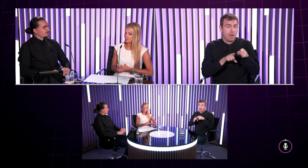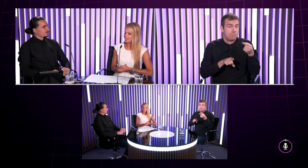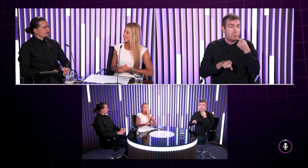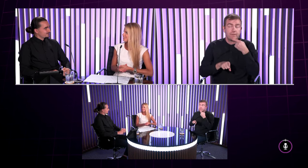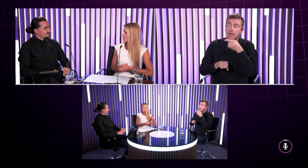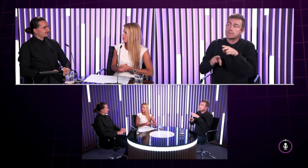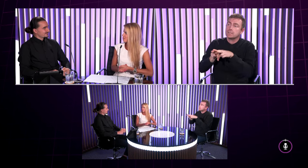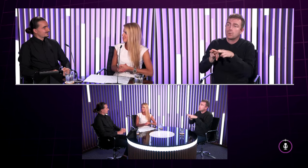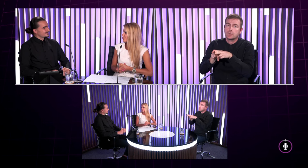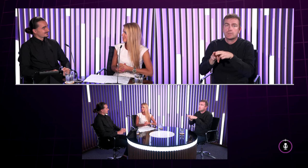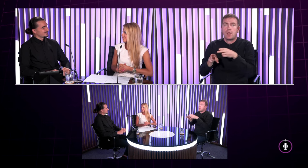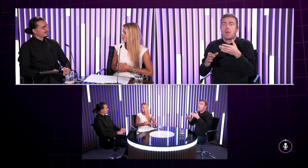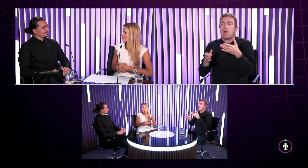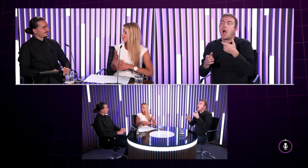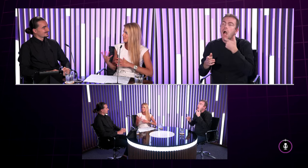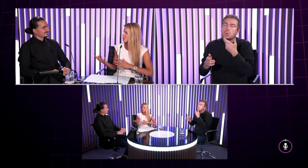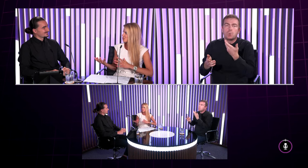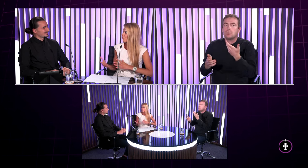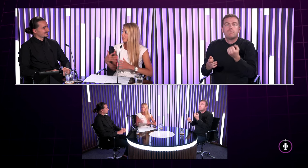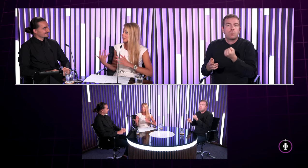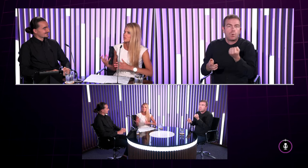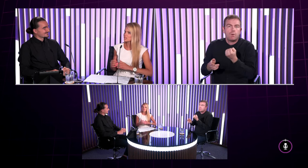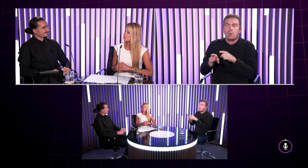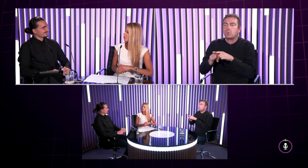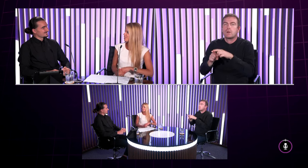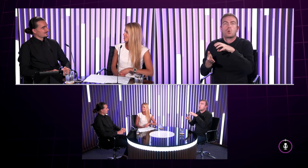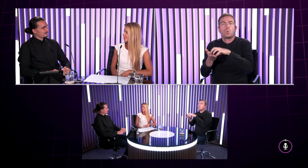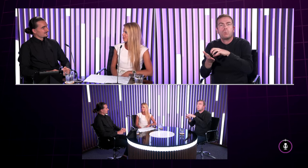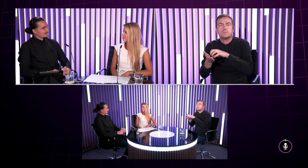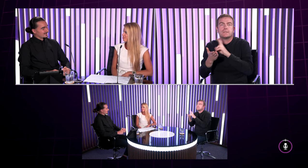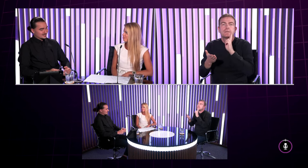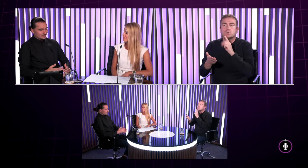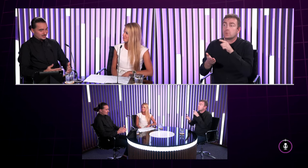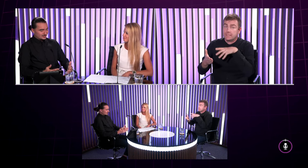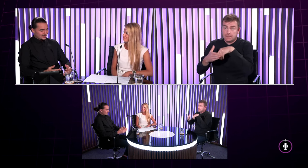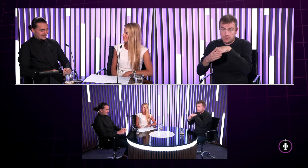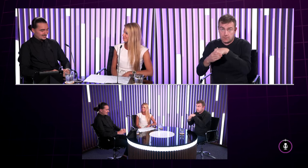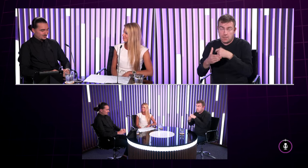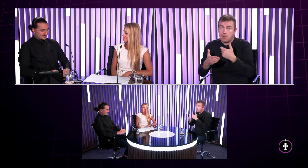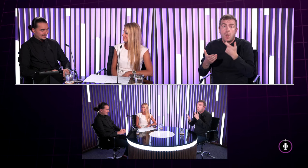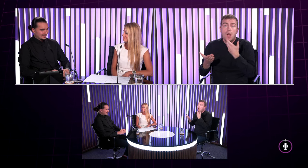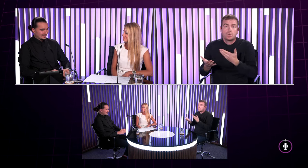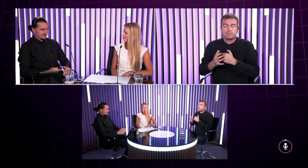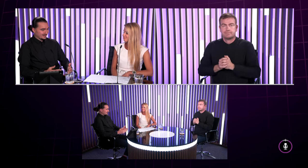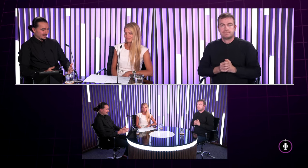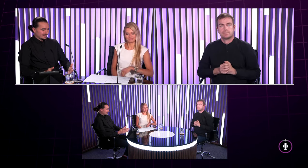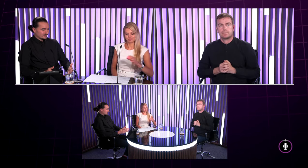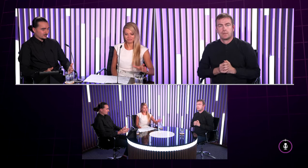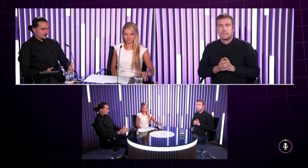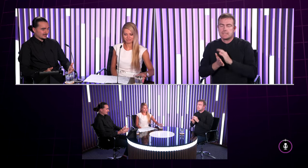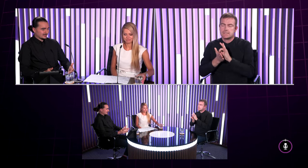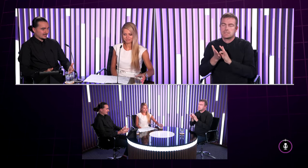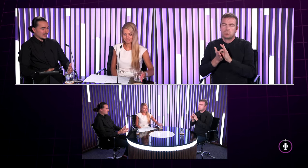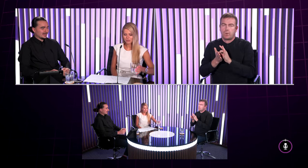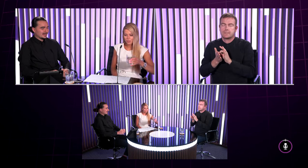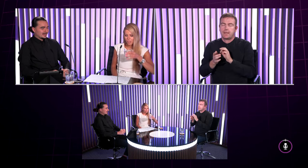napríklad boli niekedy zaujímavé situácie ktoré ste mi tiež hovorili tak môžete ich spomenúť aj divákom Ja som tak ako že tý situácií situácií je teda veľa ja keď